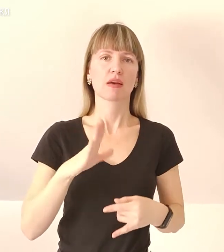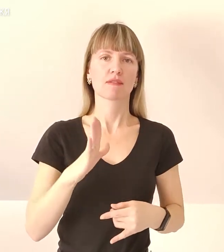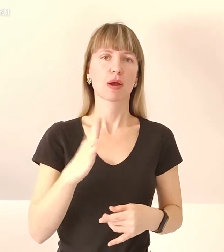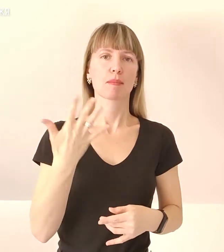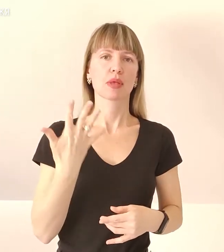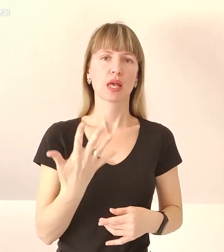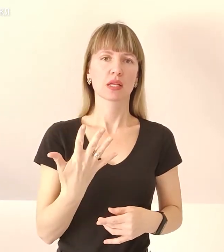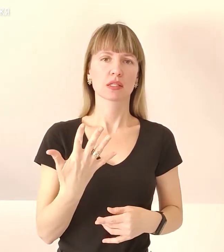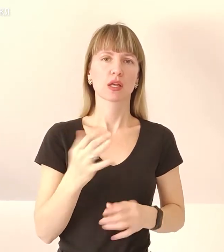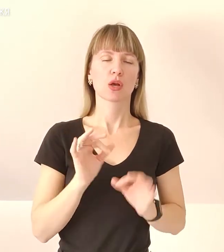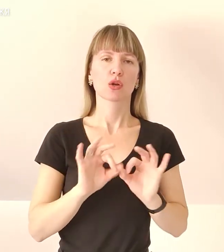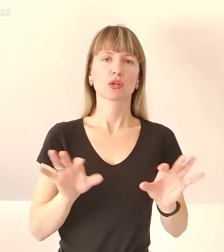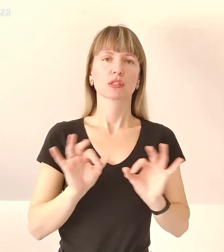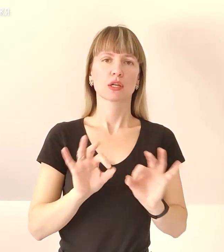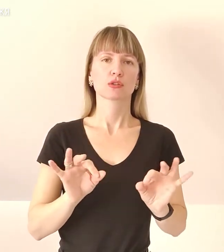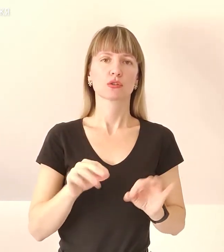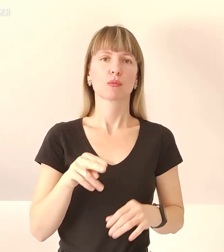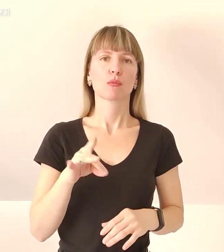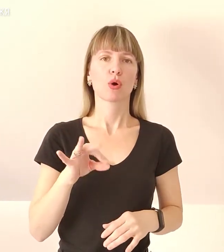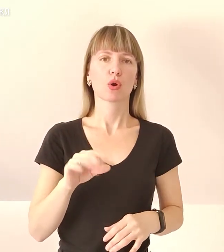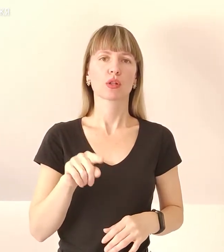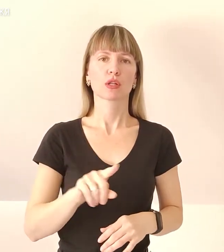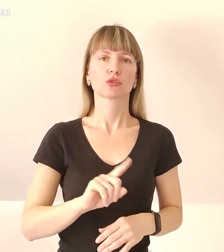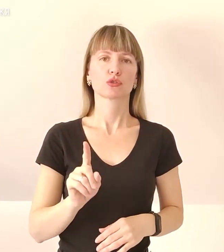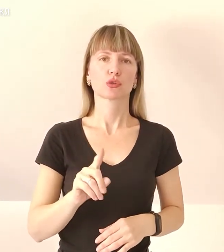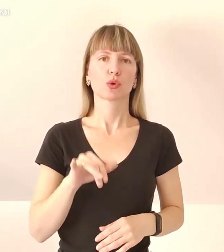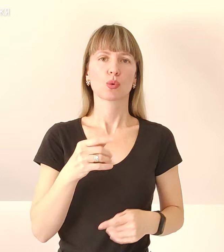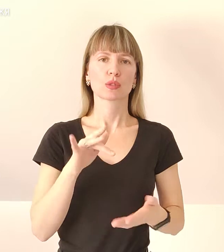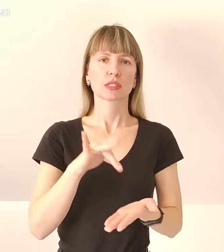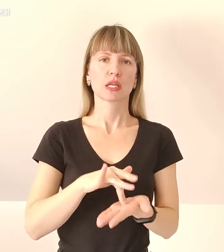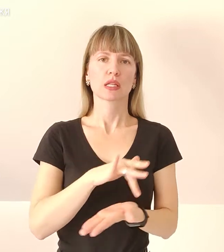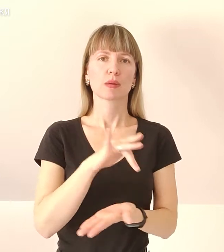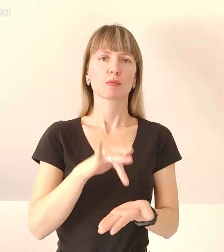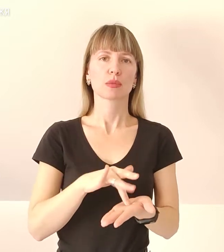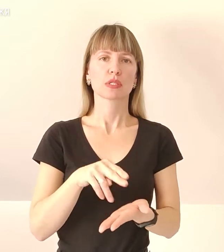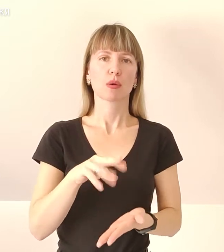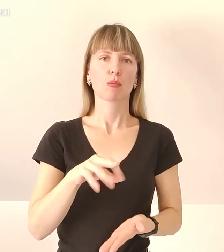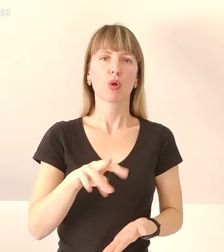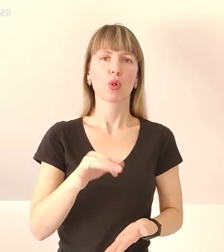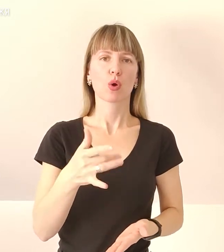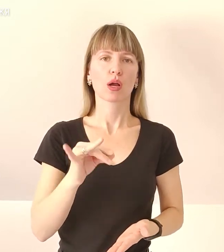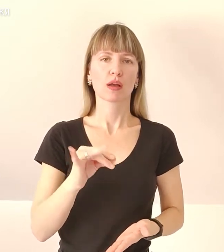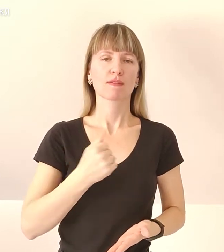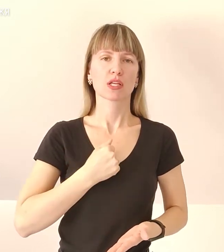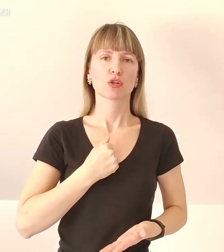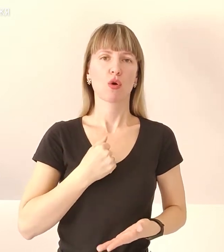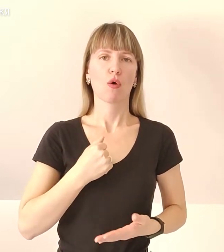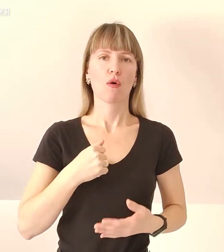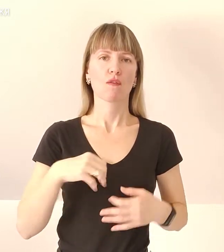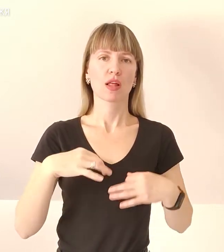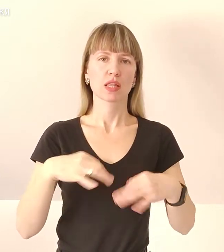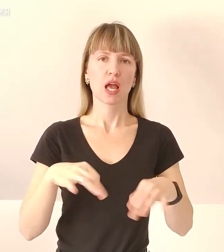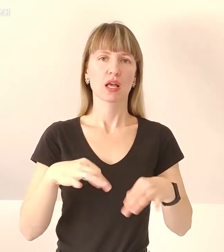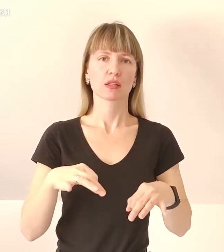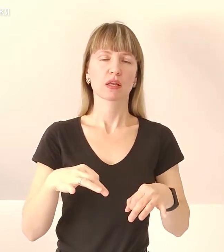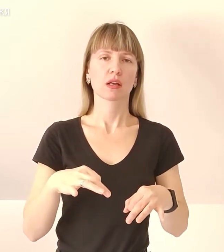розказують про те, що у центрі міста Пологе військова техніка, російські